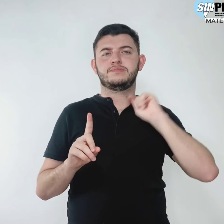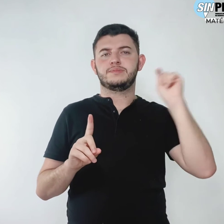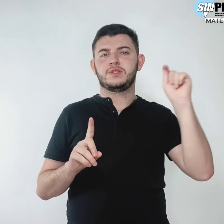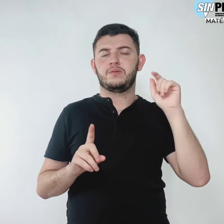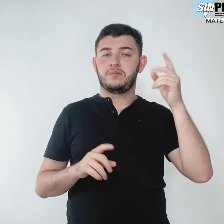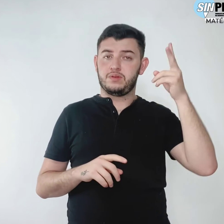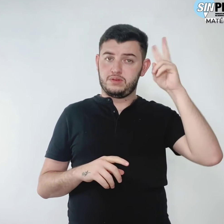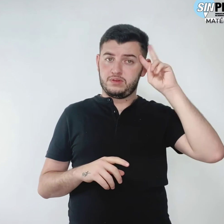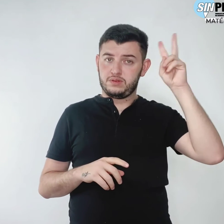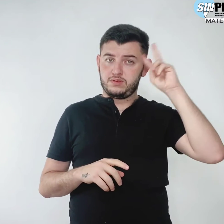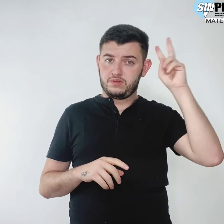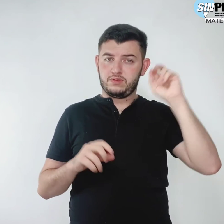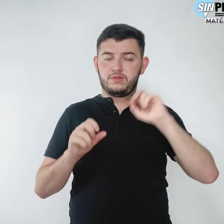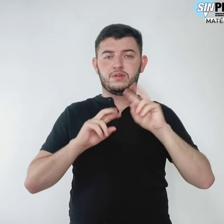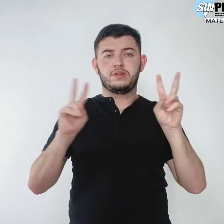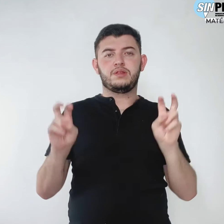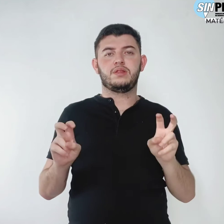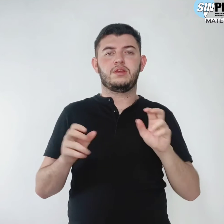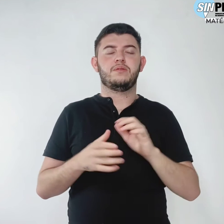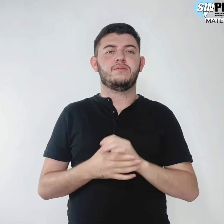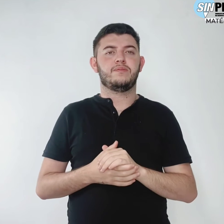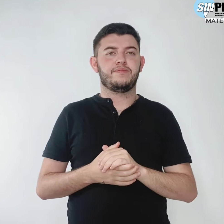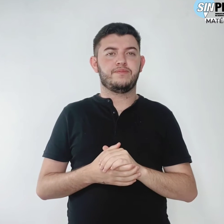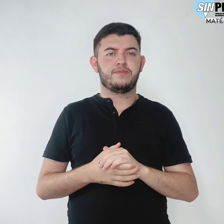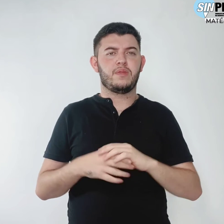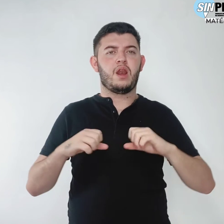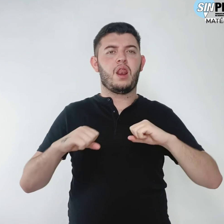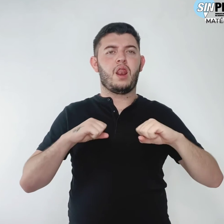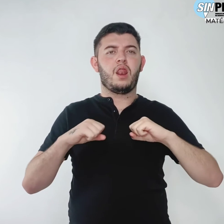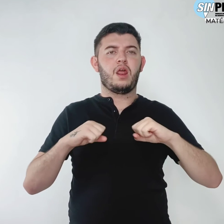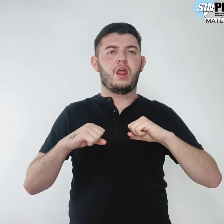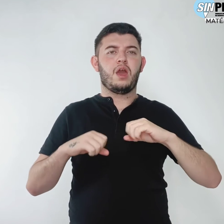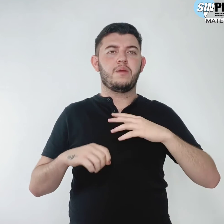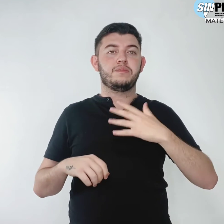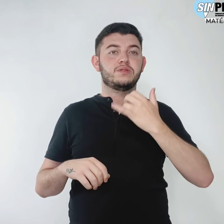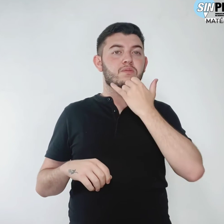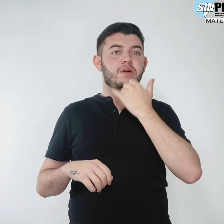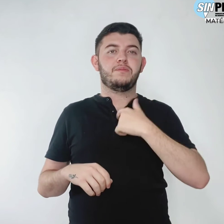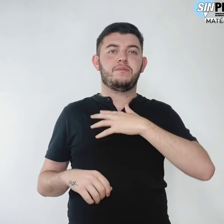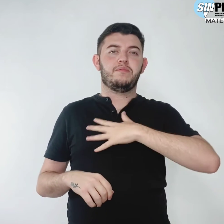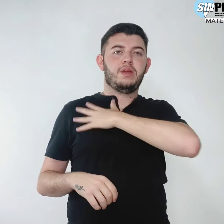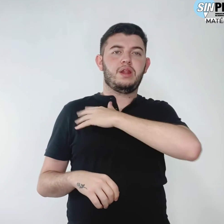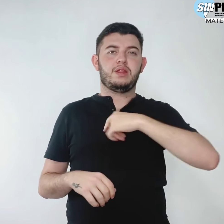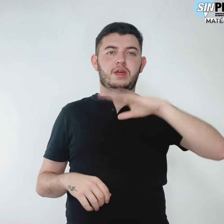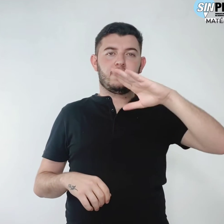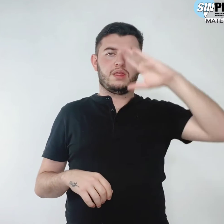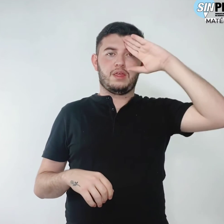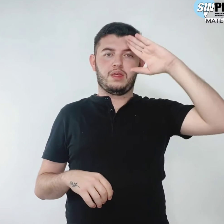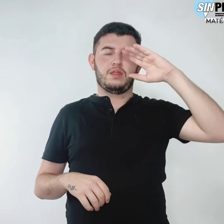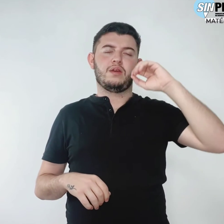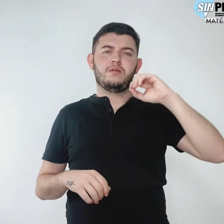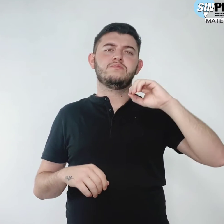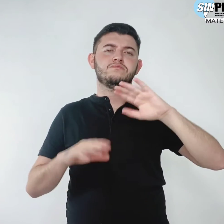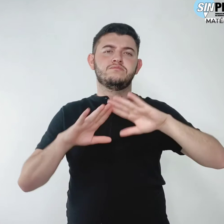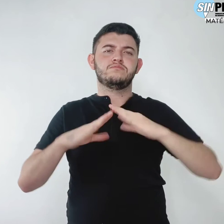segunda-feira. Temas Militarização escolar e reforma